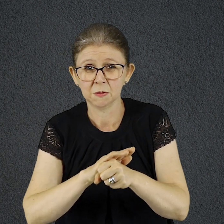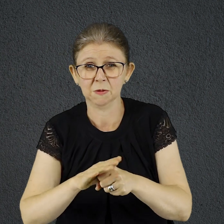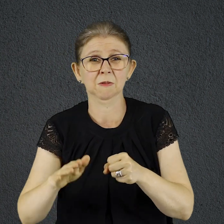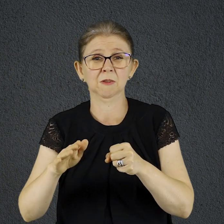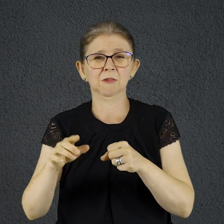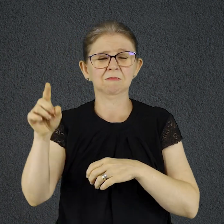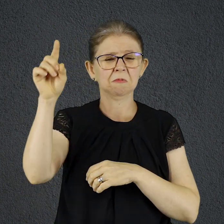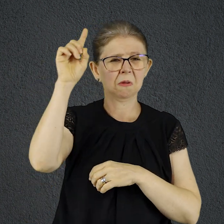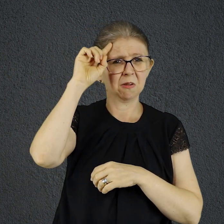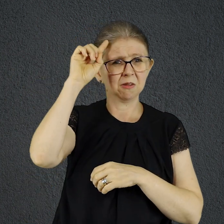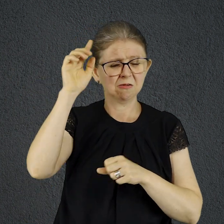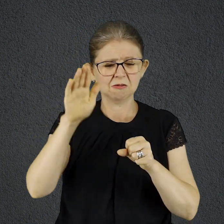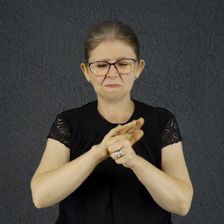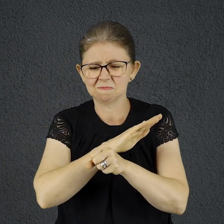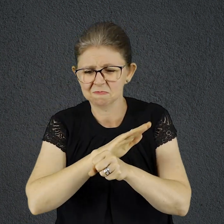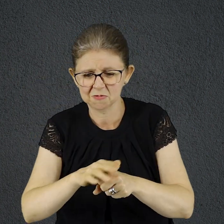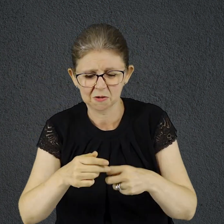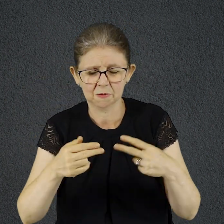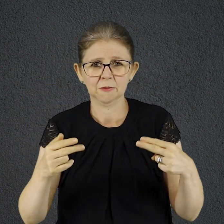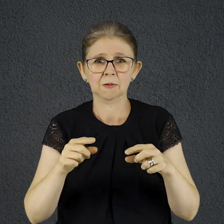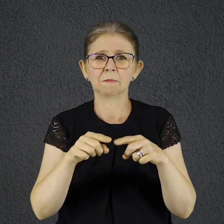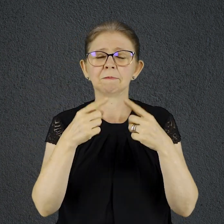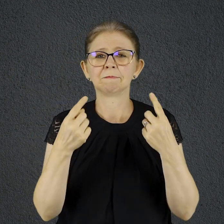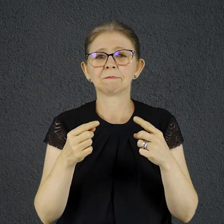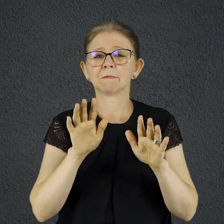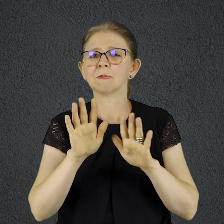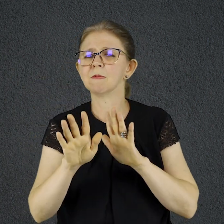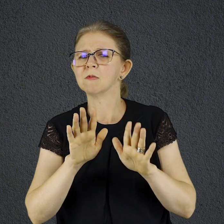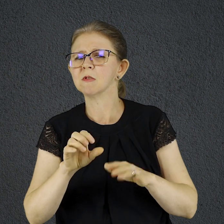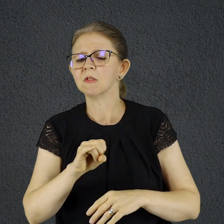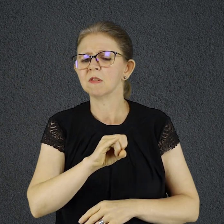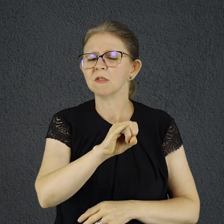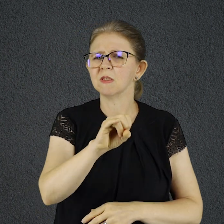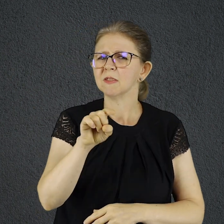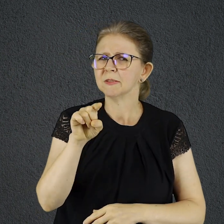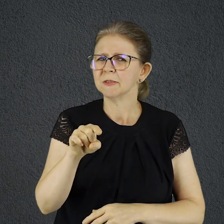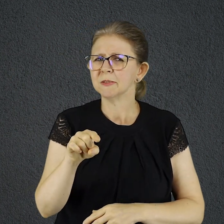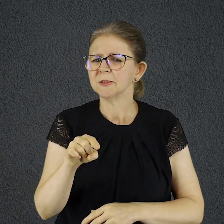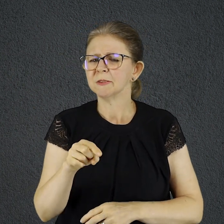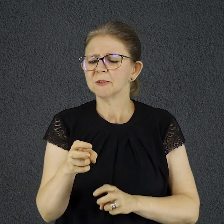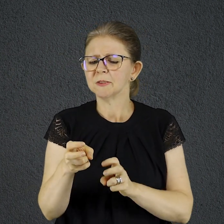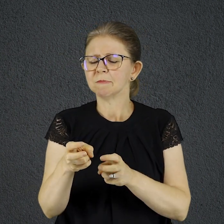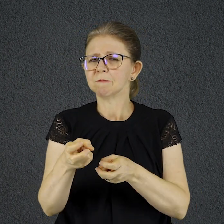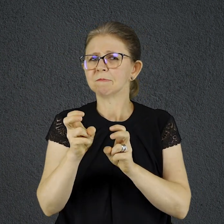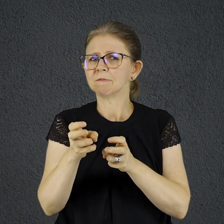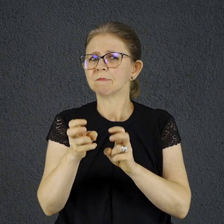sincera talvez perceba que tem muita atividade inútil na sua agenda coisas passageiras e sem